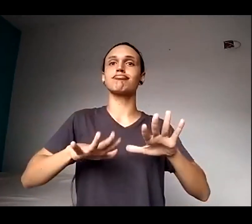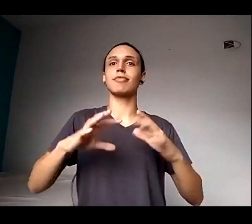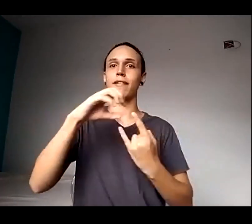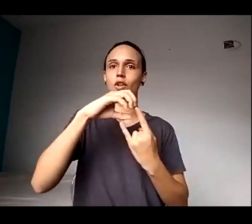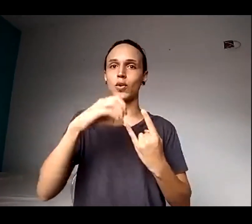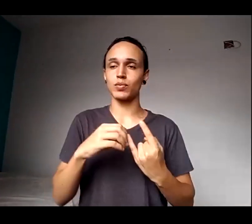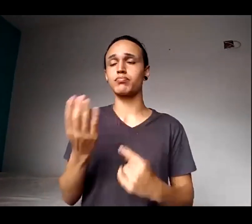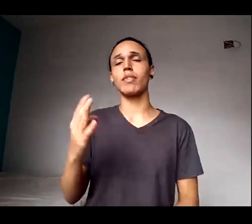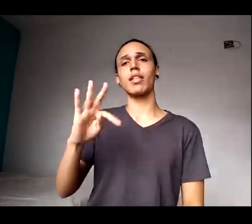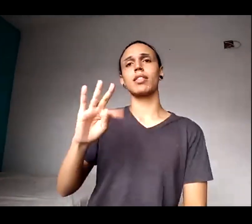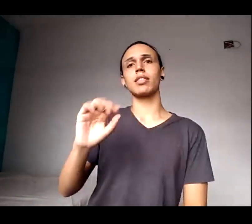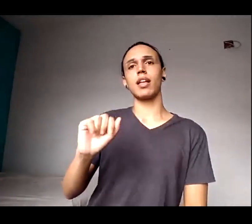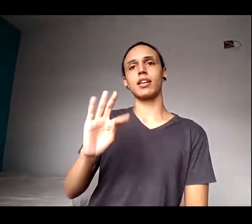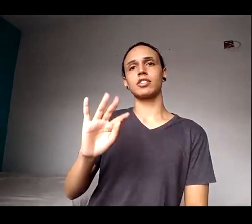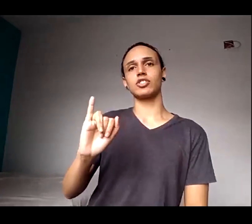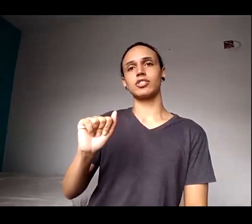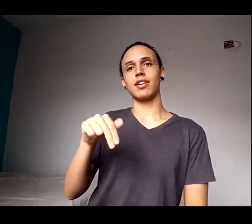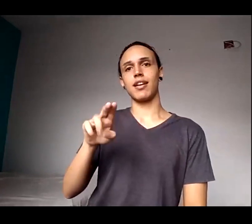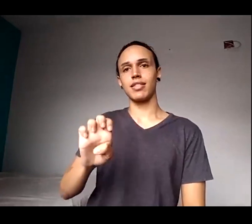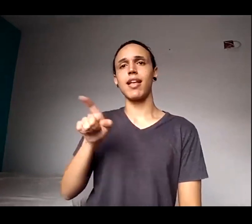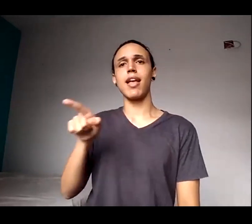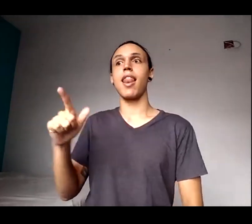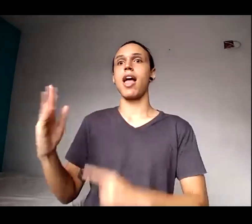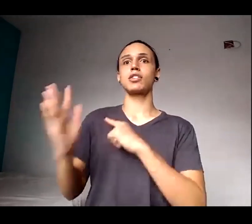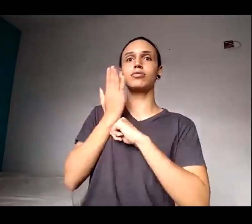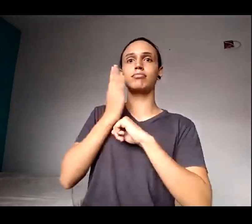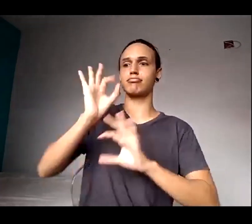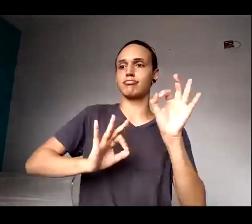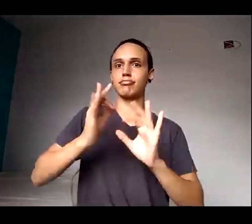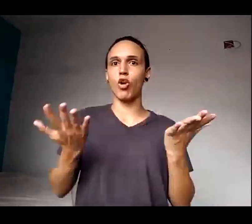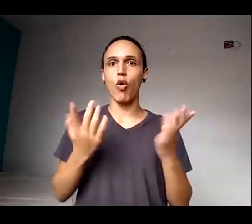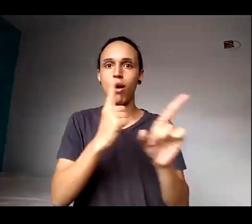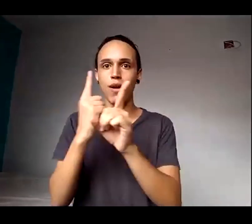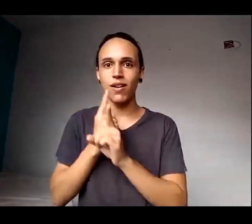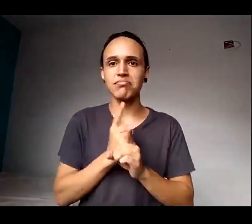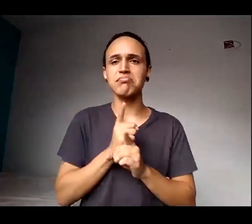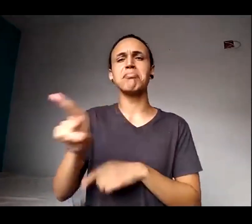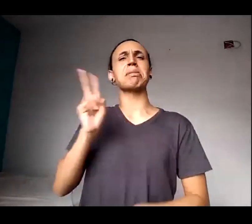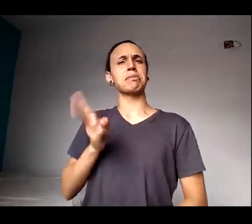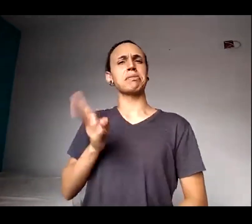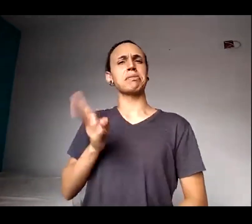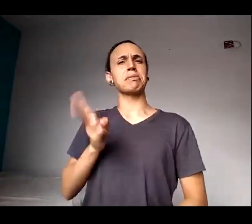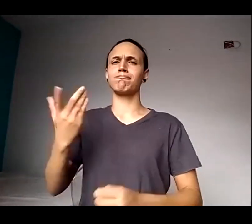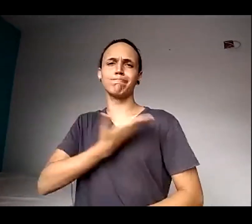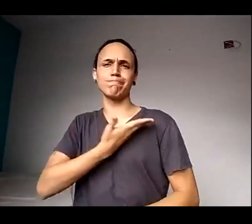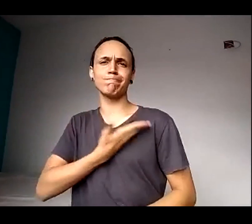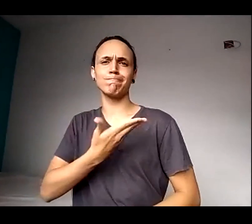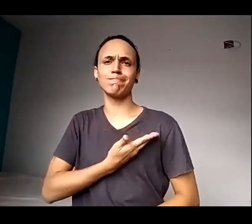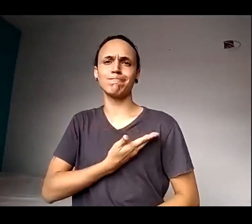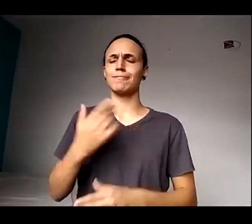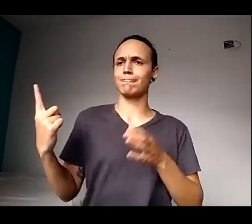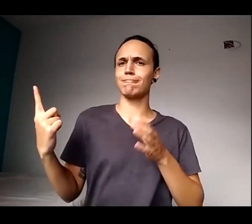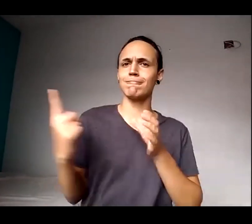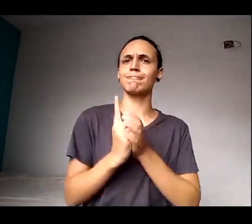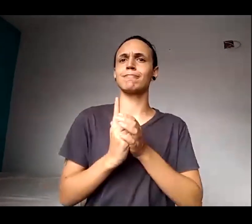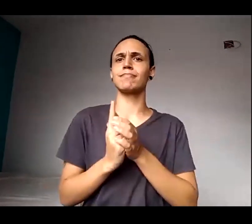pensar e organizar esse encontro de hoje e tem sido uma parceira, uma grande e importante parceira aí nas ações